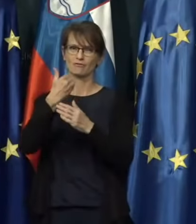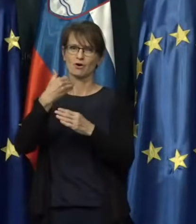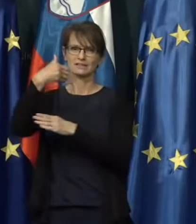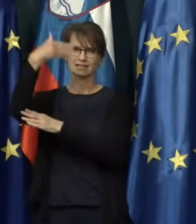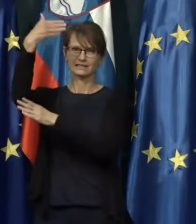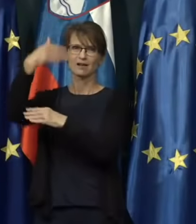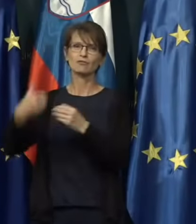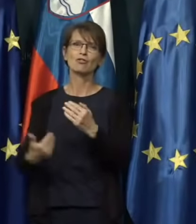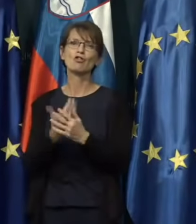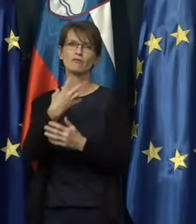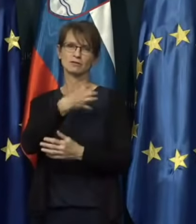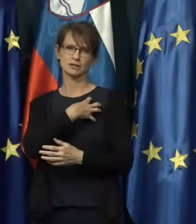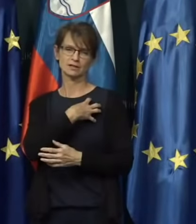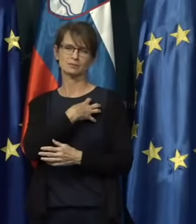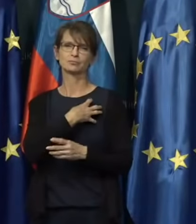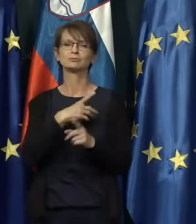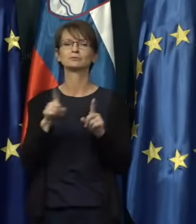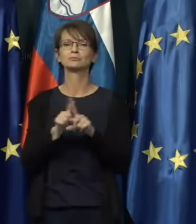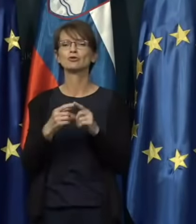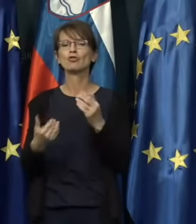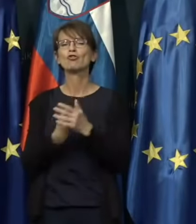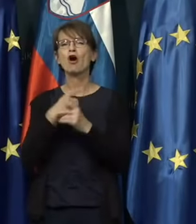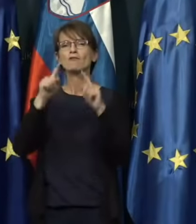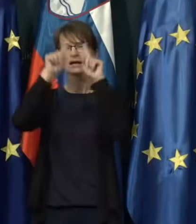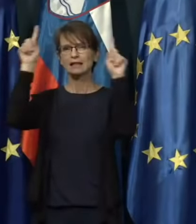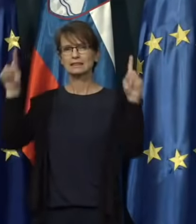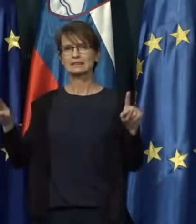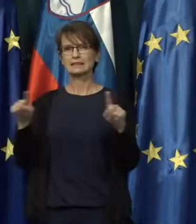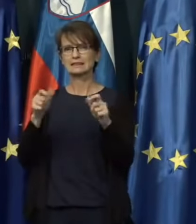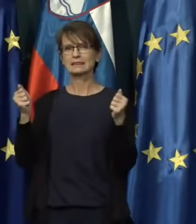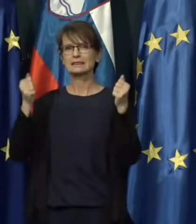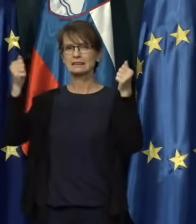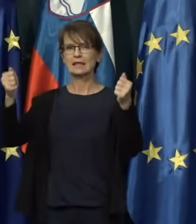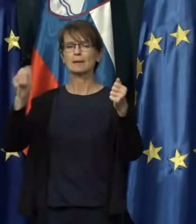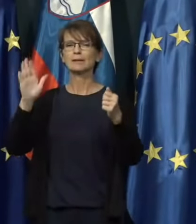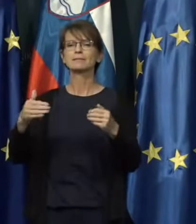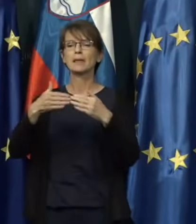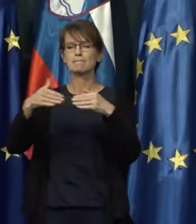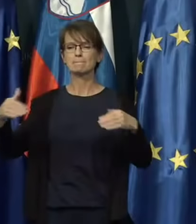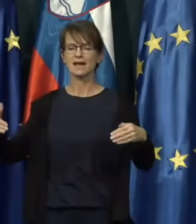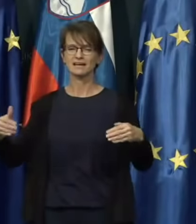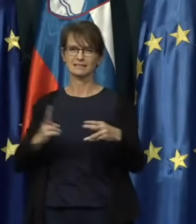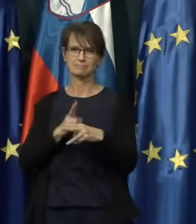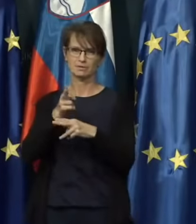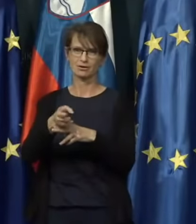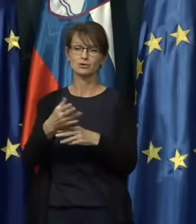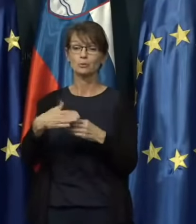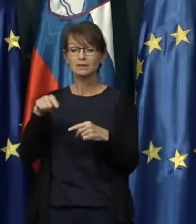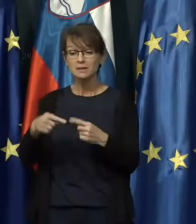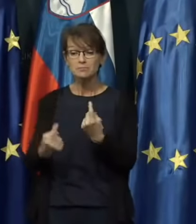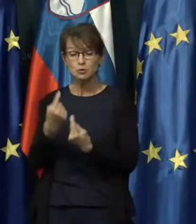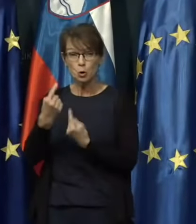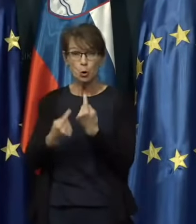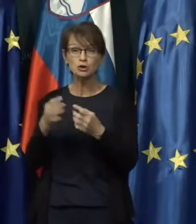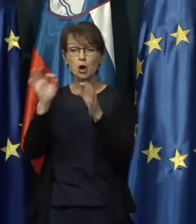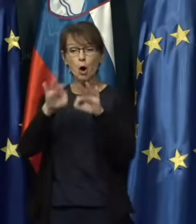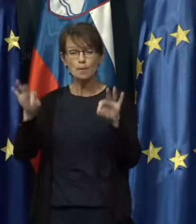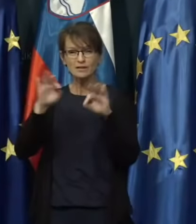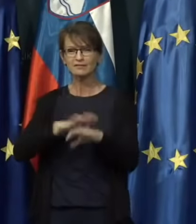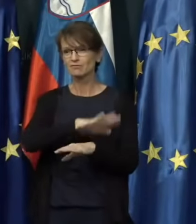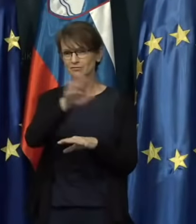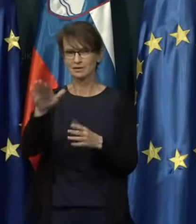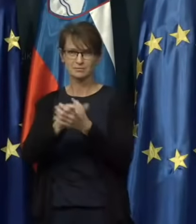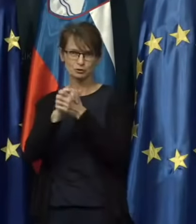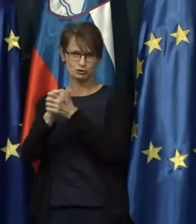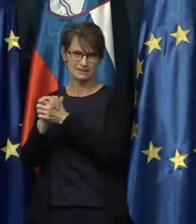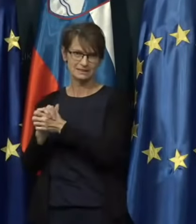grbom. Takrat smo namestili tudi nove table na mejnih prehodih. Jaz vam ob tem dogodku in taj obletnici čestitam za